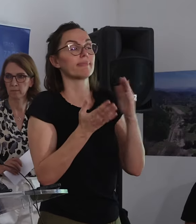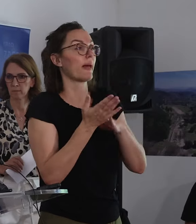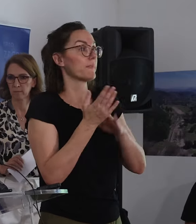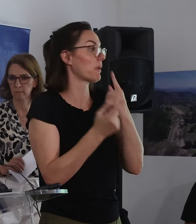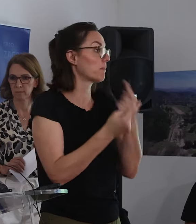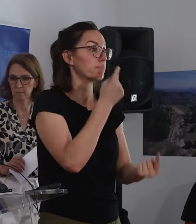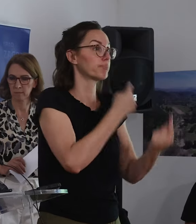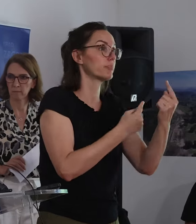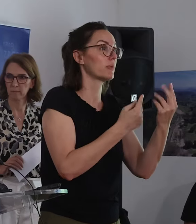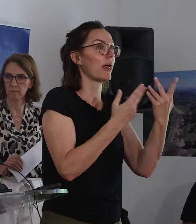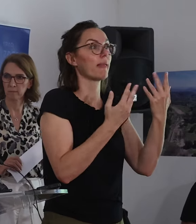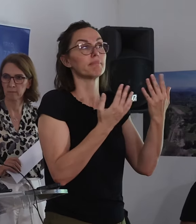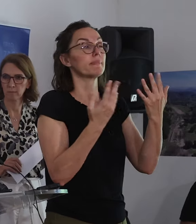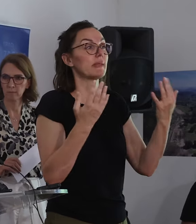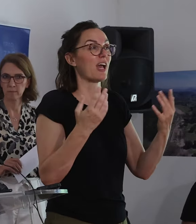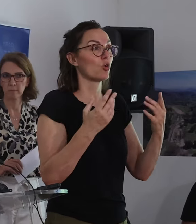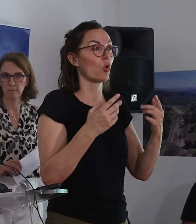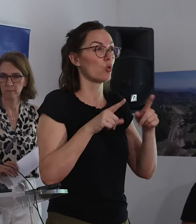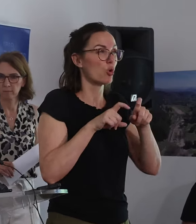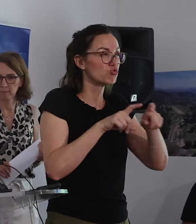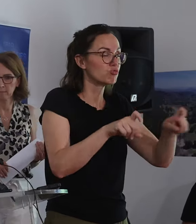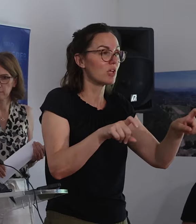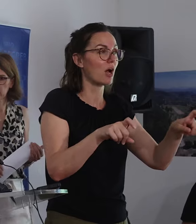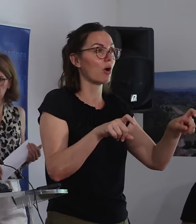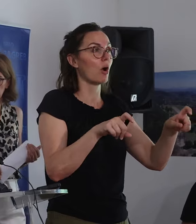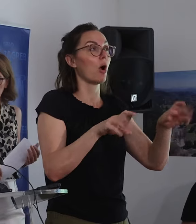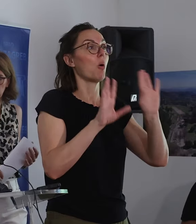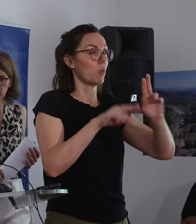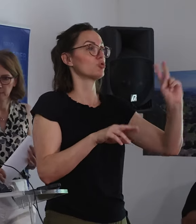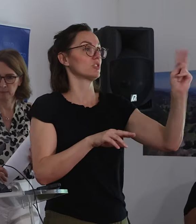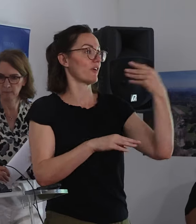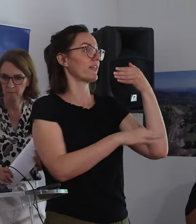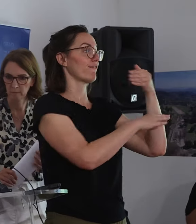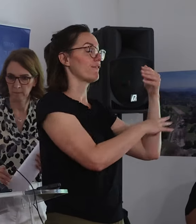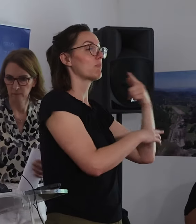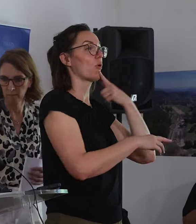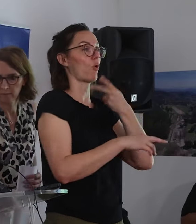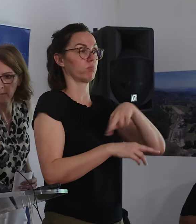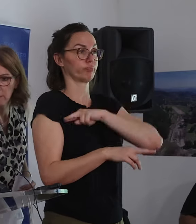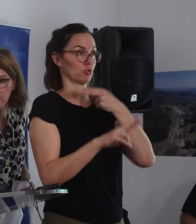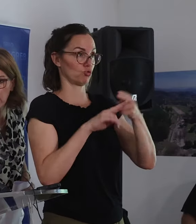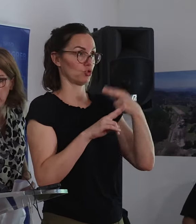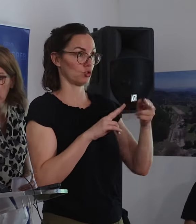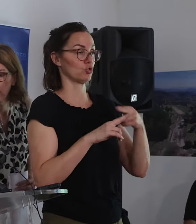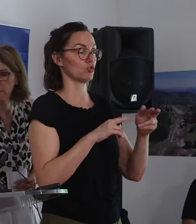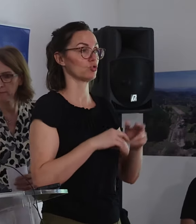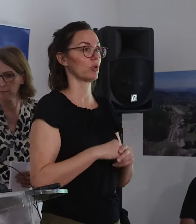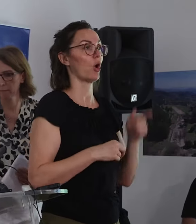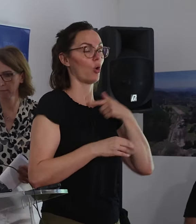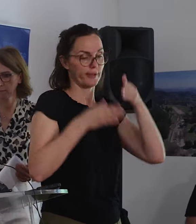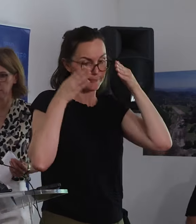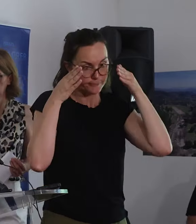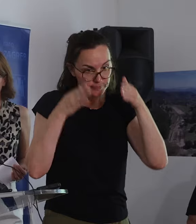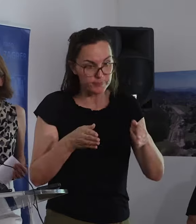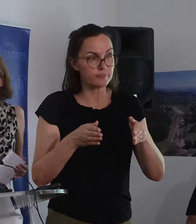pojavi nekoliko štakora, znači, moguće je zvati firme za deratizaciju s kojima grad ima ugovor, koji onda radi ciljeno